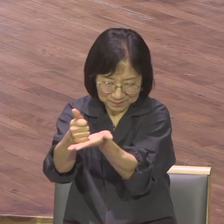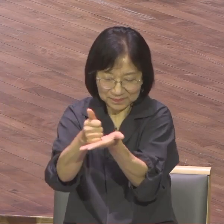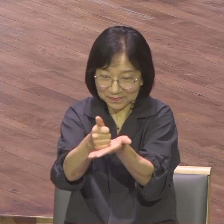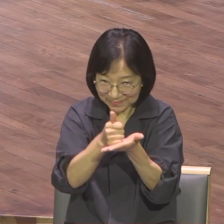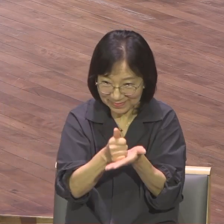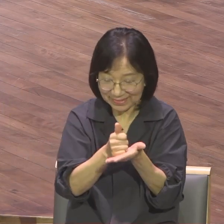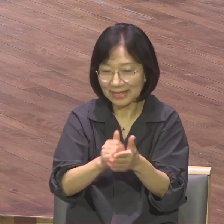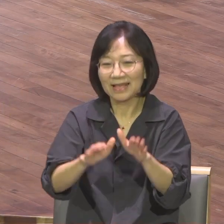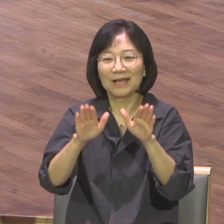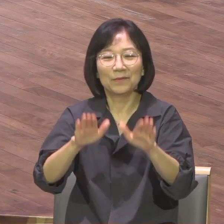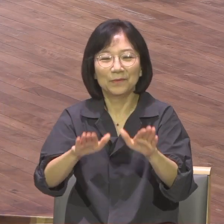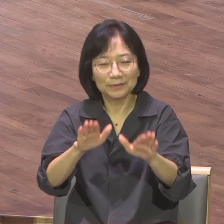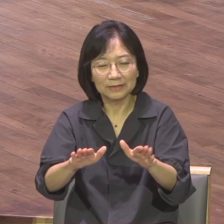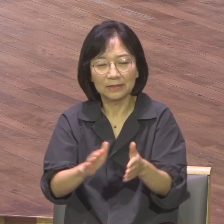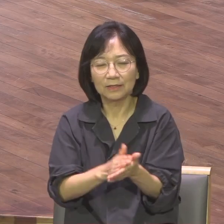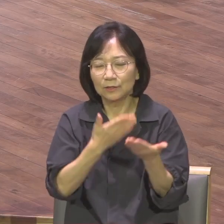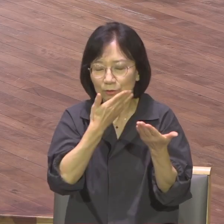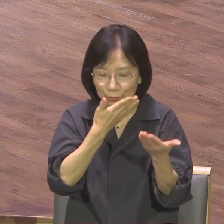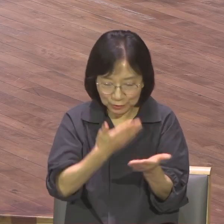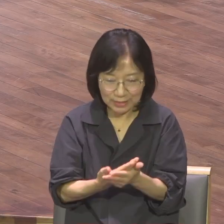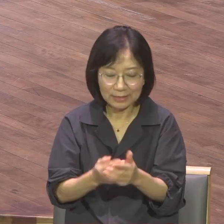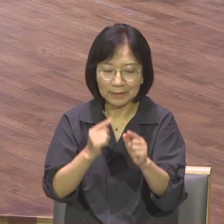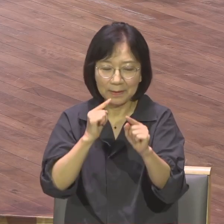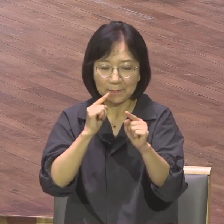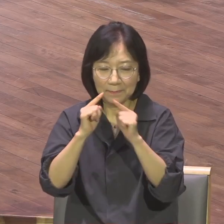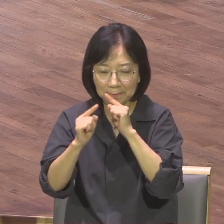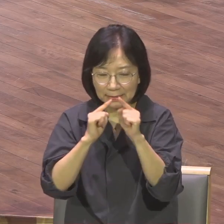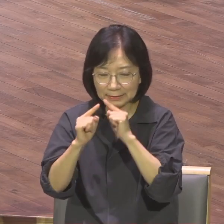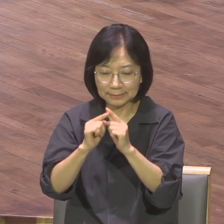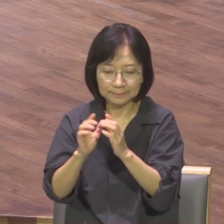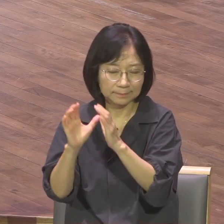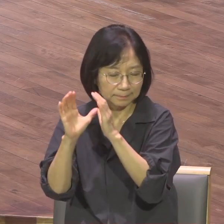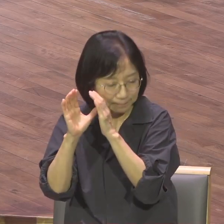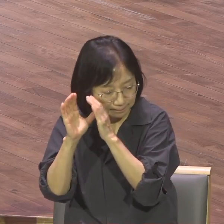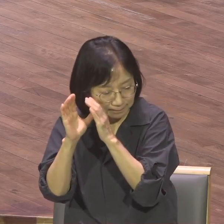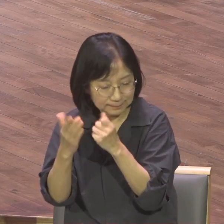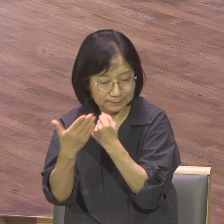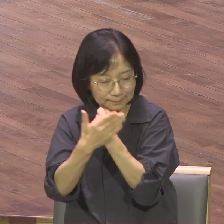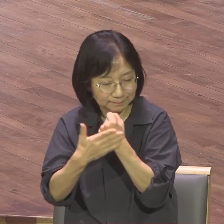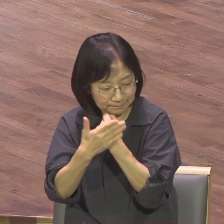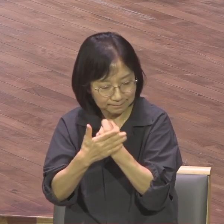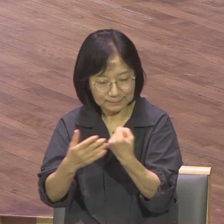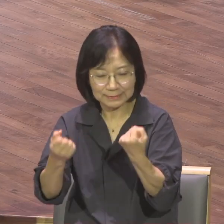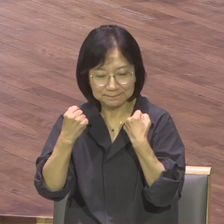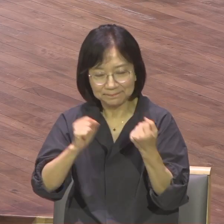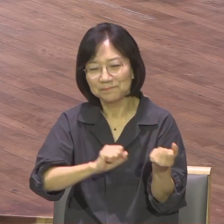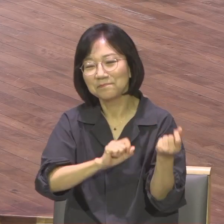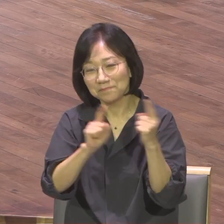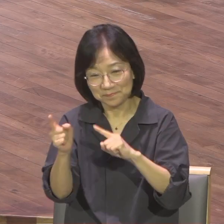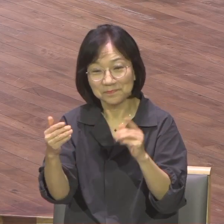응답받고 많은 힘을 얻게 되었습니다. 랩몬트 운동은 우리 다락방 운동의